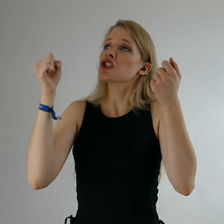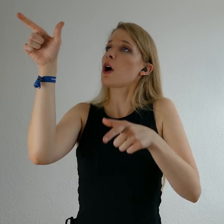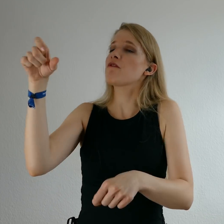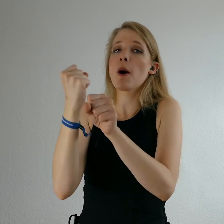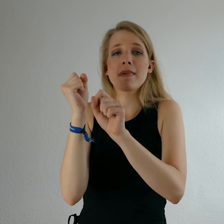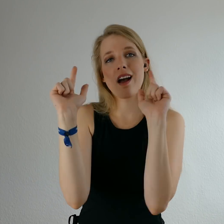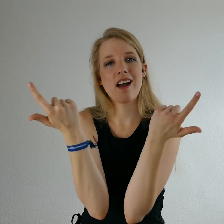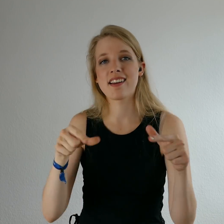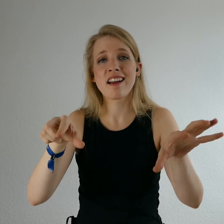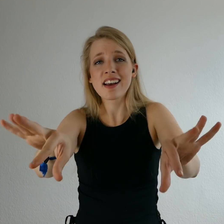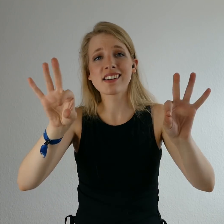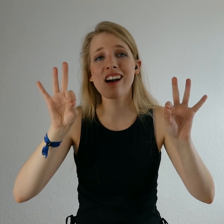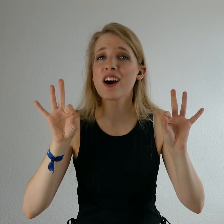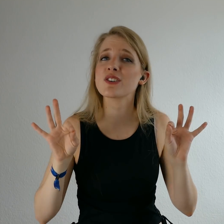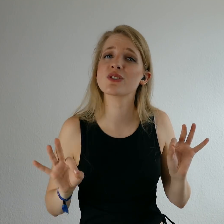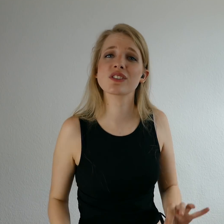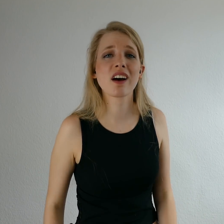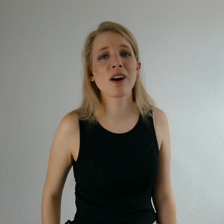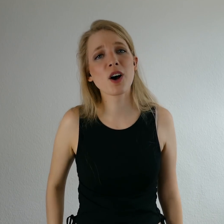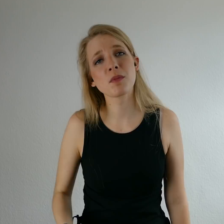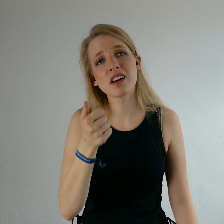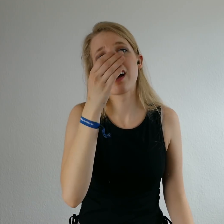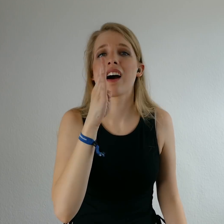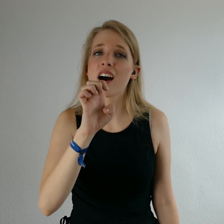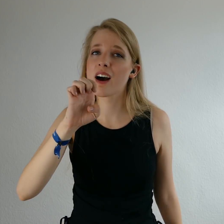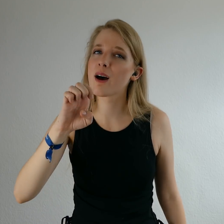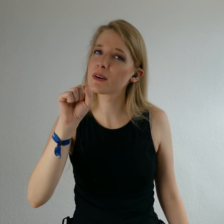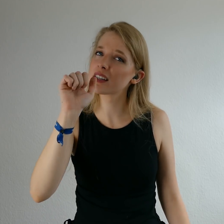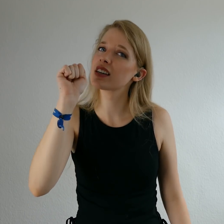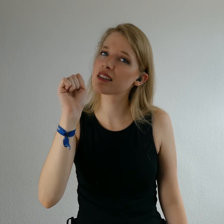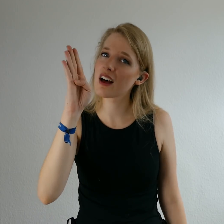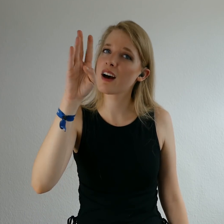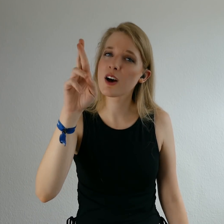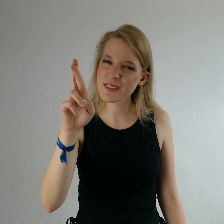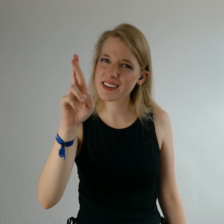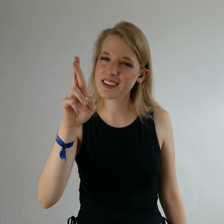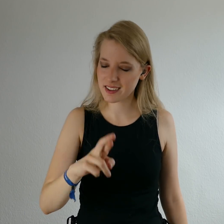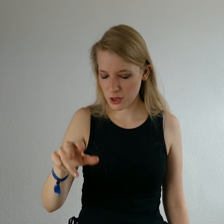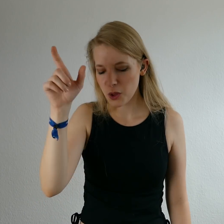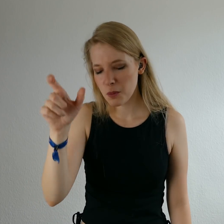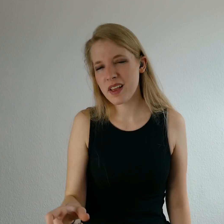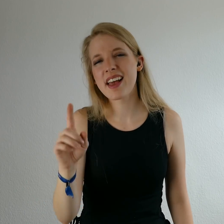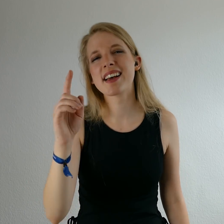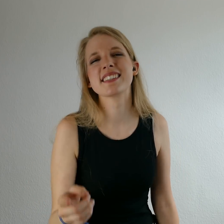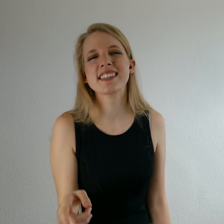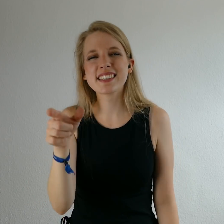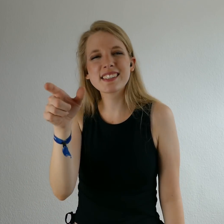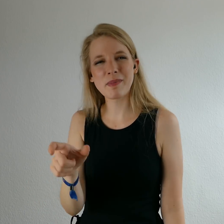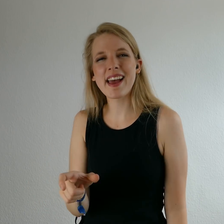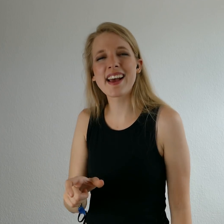Schöpfer macht keine Ausnahme Habe es, habe Mensch ist Mensch